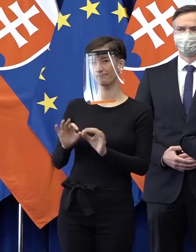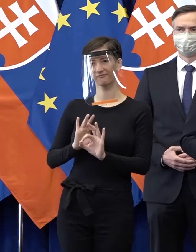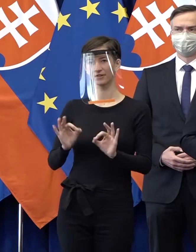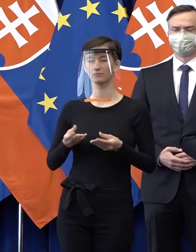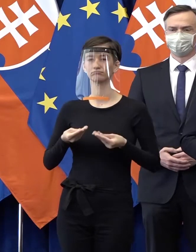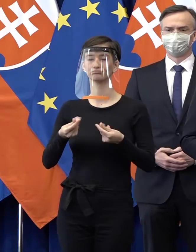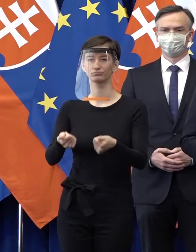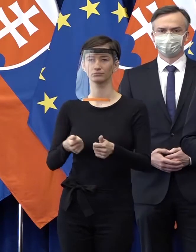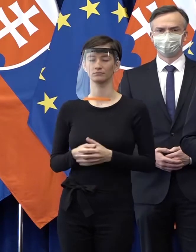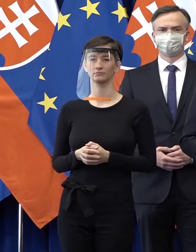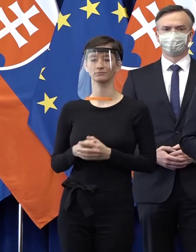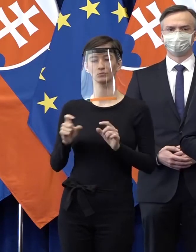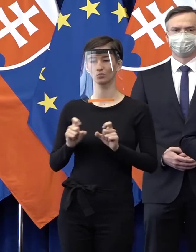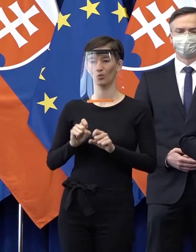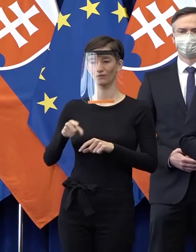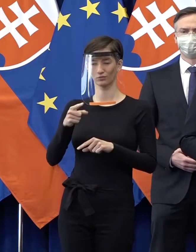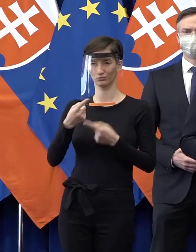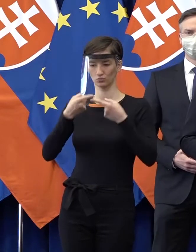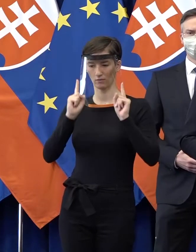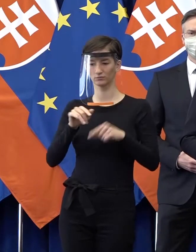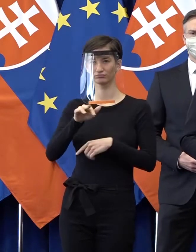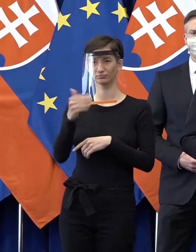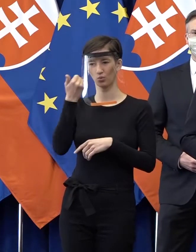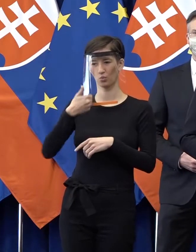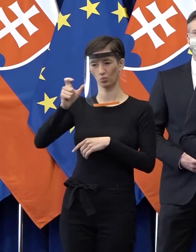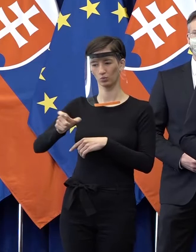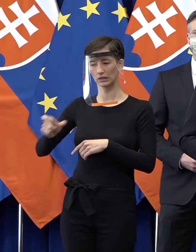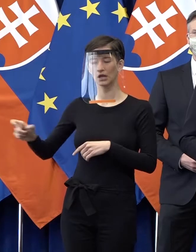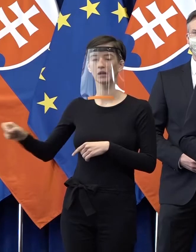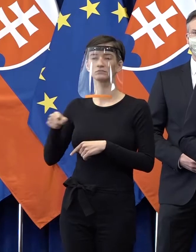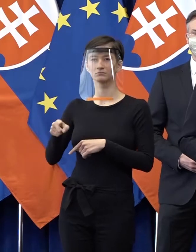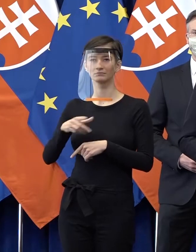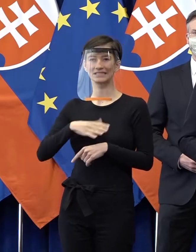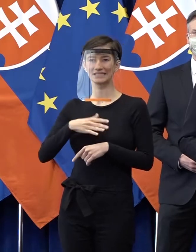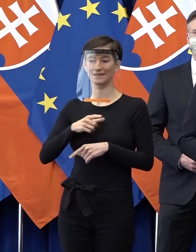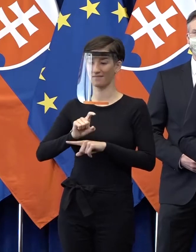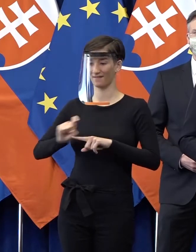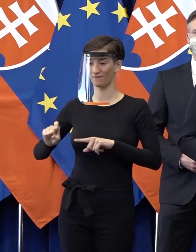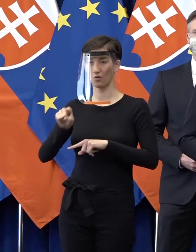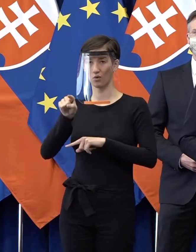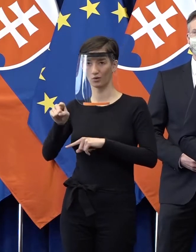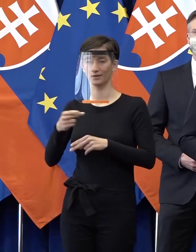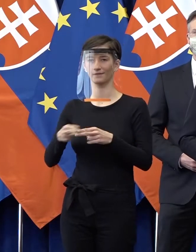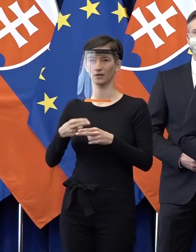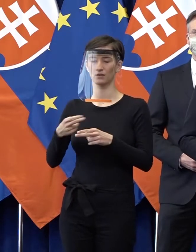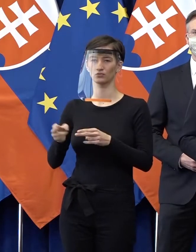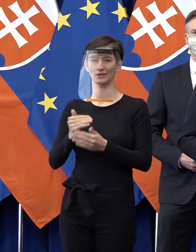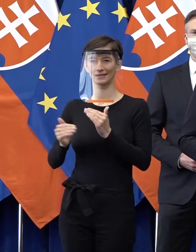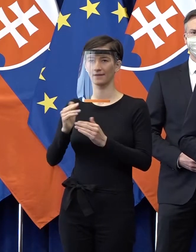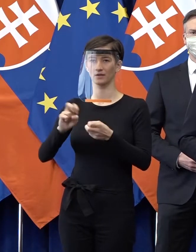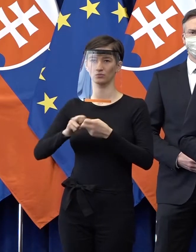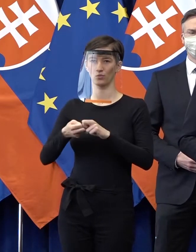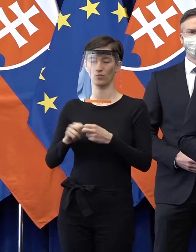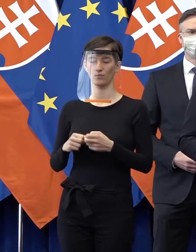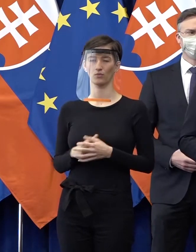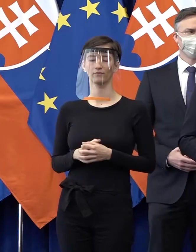za osudy ľudí, ktorým títo ľudia a členovia ich zamestnávateľských organizácií dávajú prácu. Dovolte,